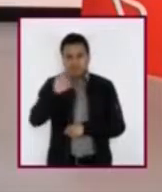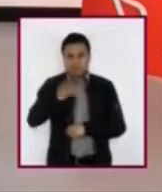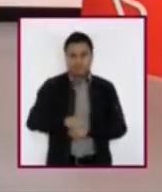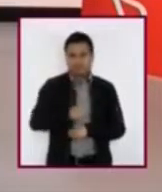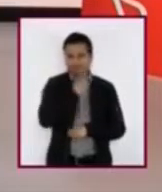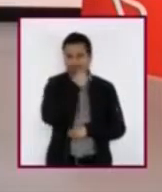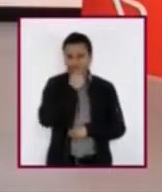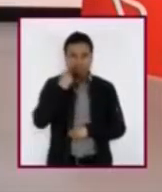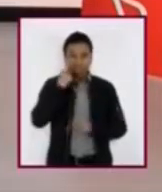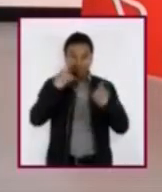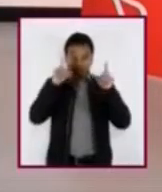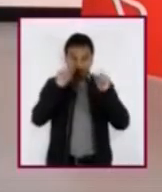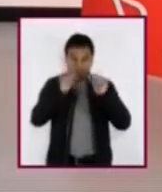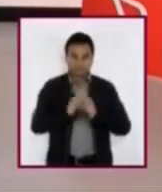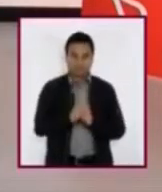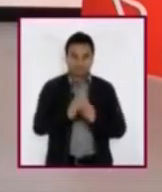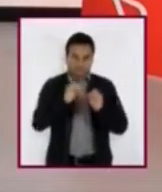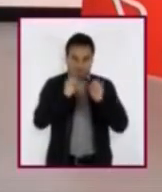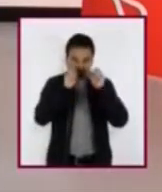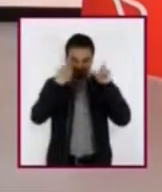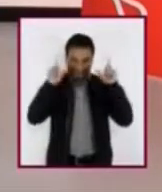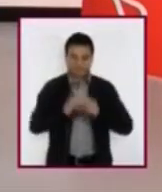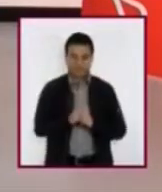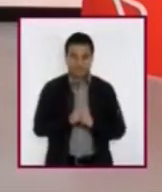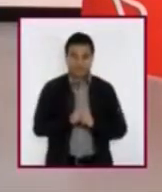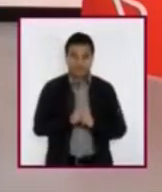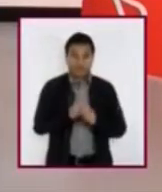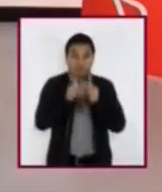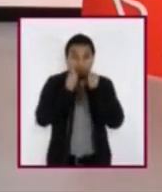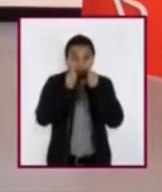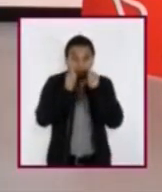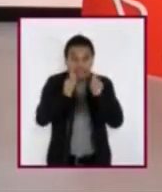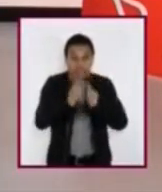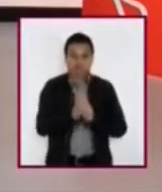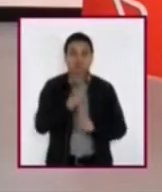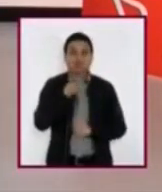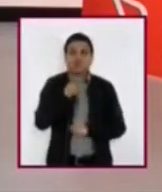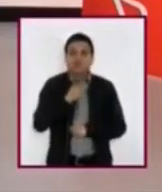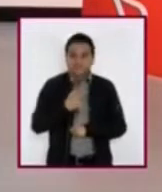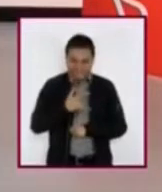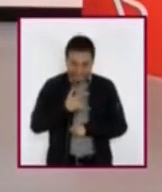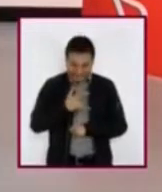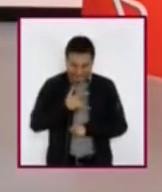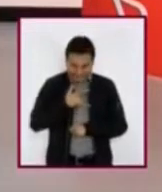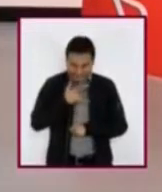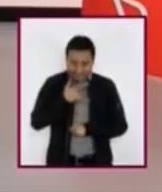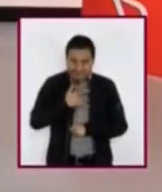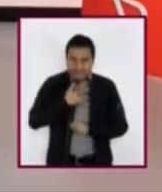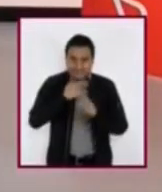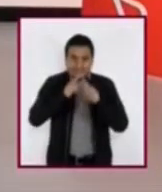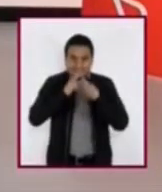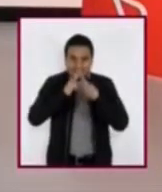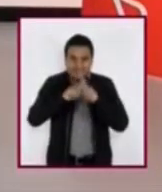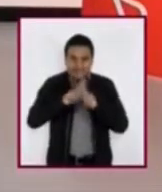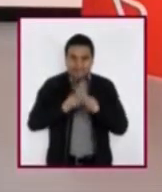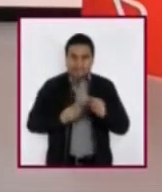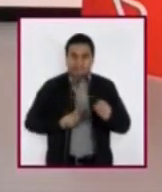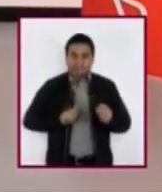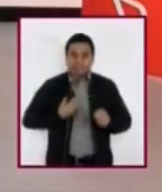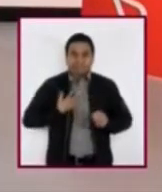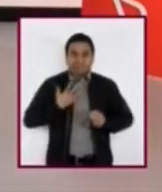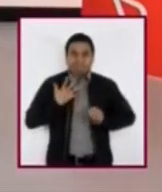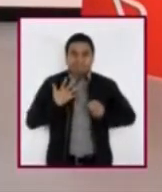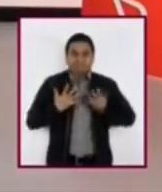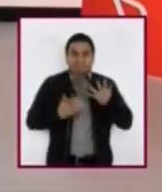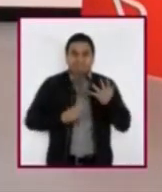Desde ahora, pongan mucha atención a todas las sensaciones que pasen por su cuerpo. Y a las imágenes que surjan en su mente.